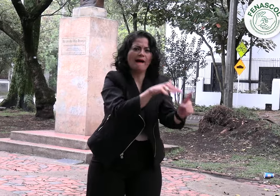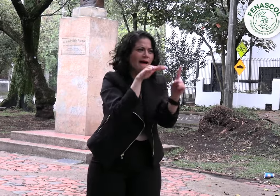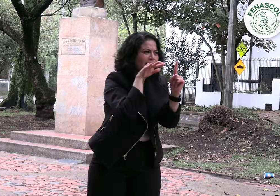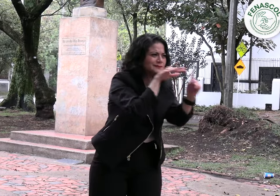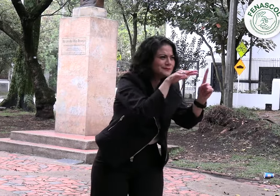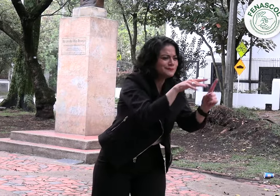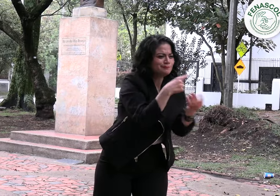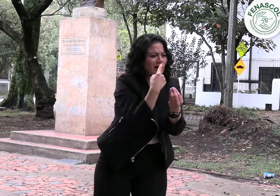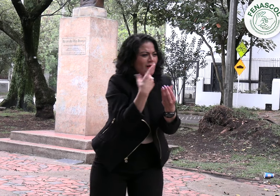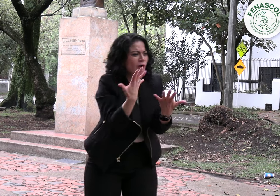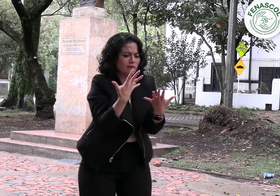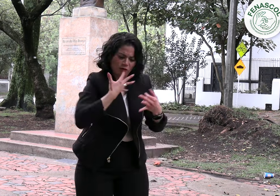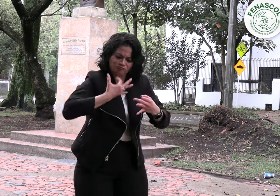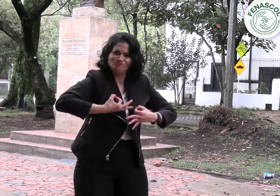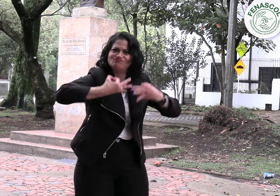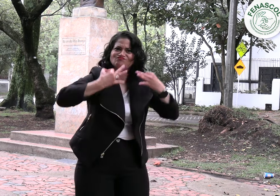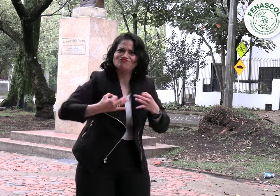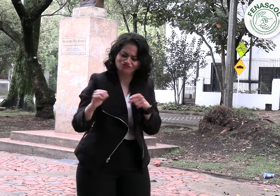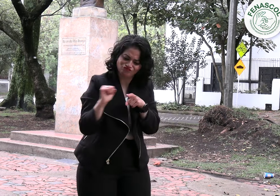de las cuales hay evidencia fotográfica.